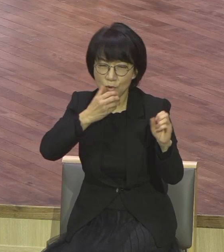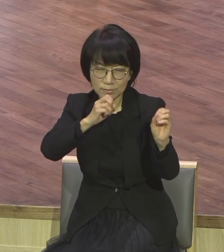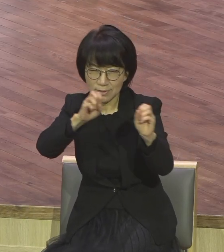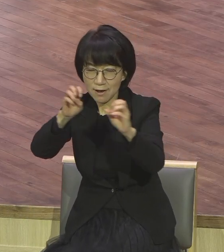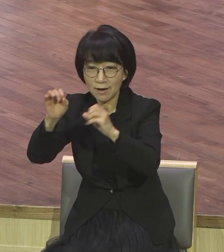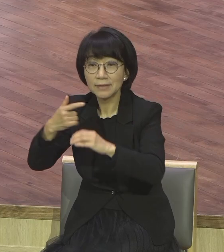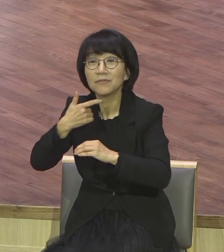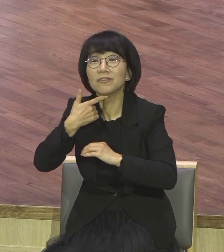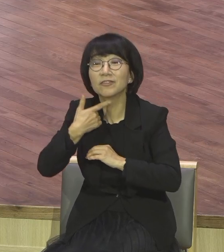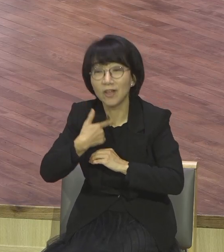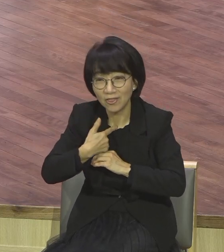가지고